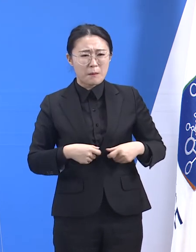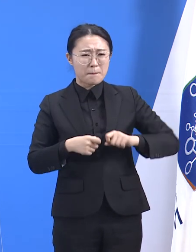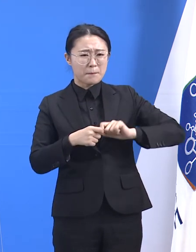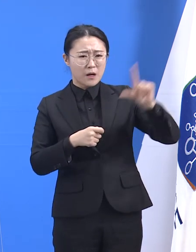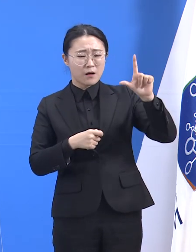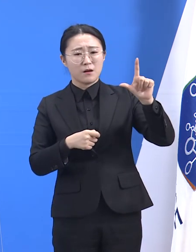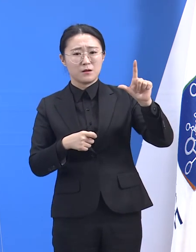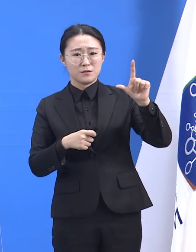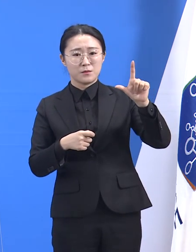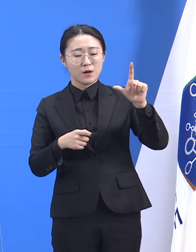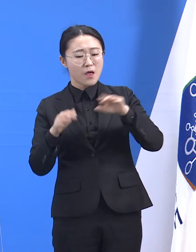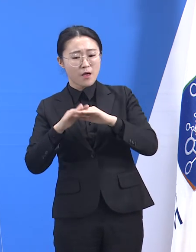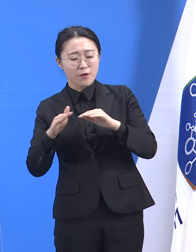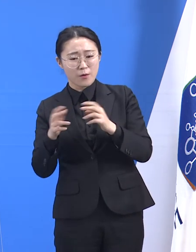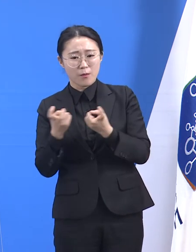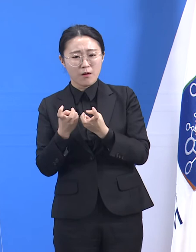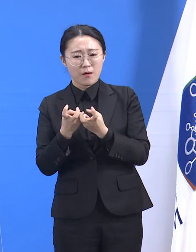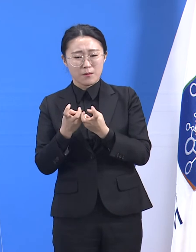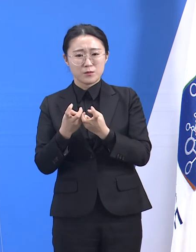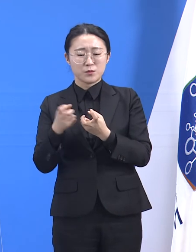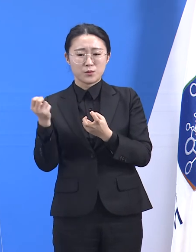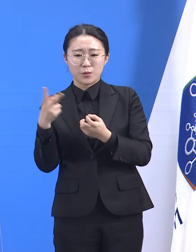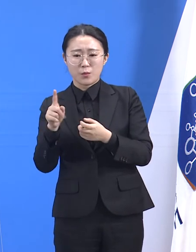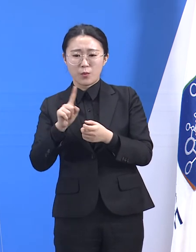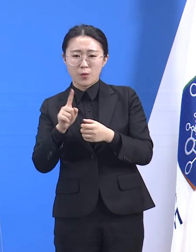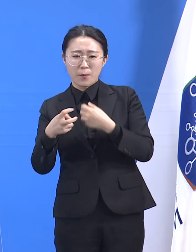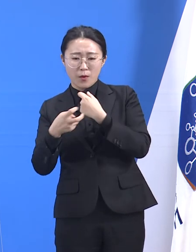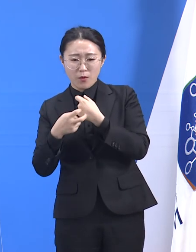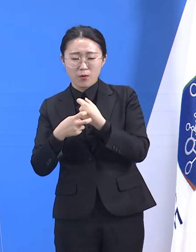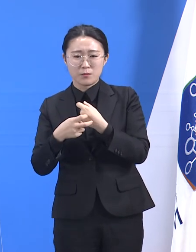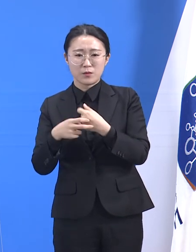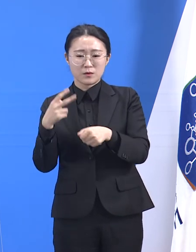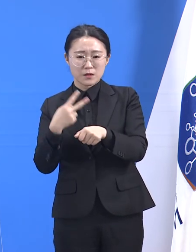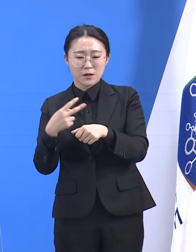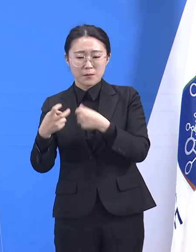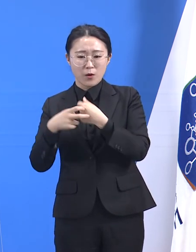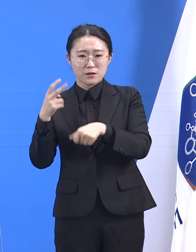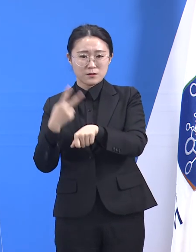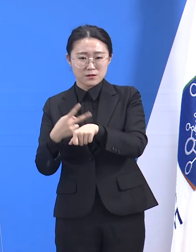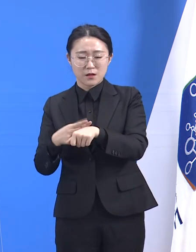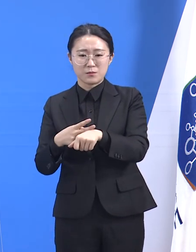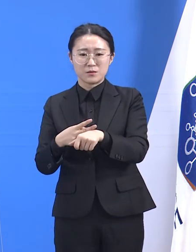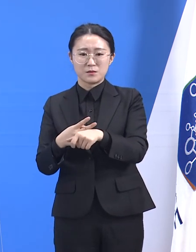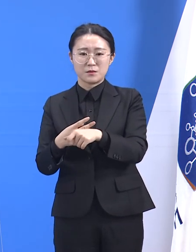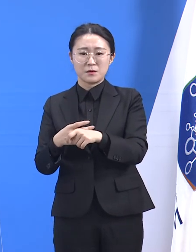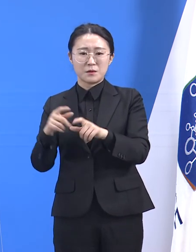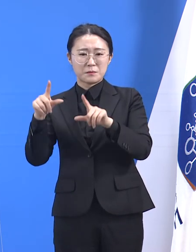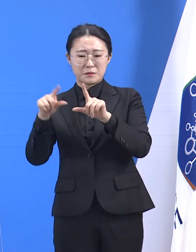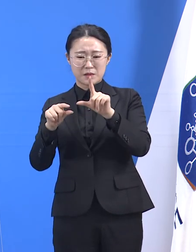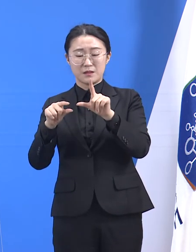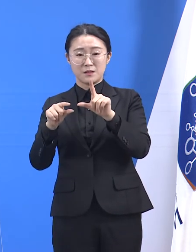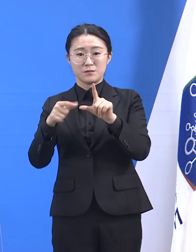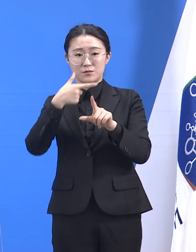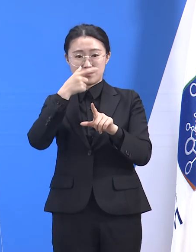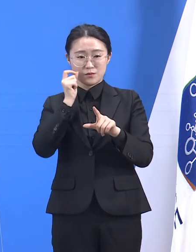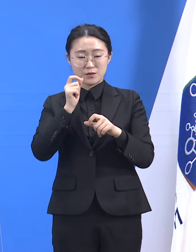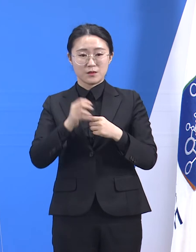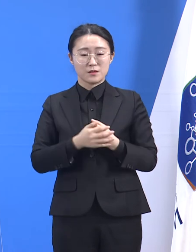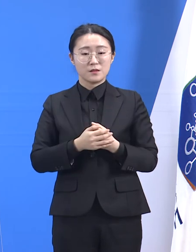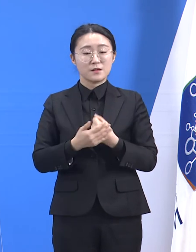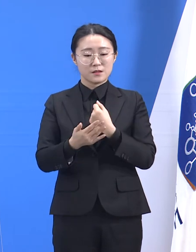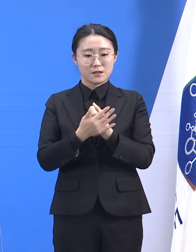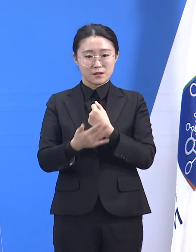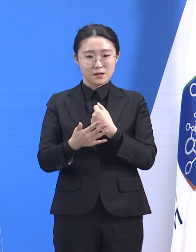극복하기 위해선 최대한의 효율을 추구해야 하고 따라서 지역 내 거버넌스 확립 그리고 의료기관